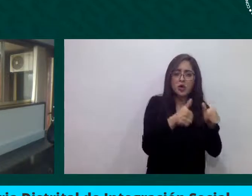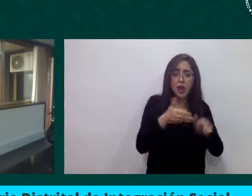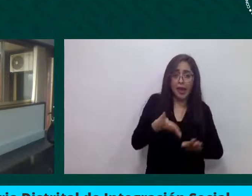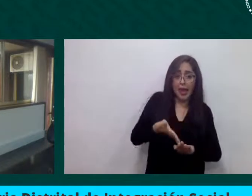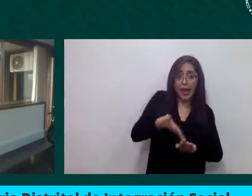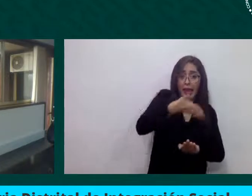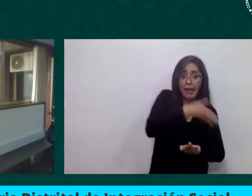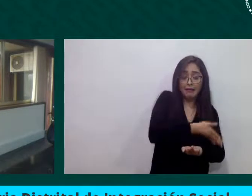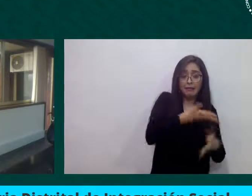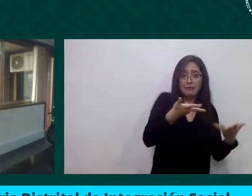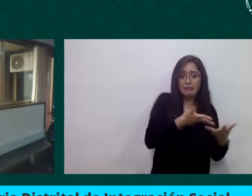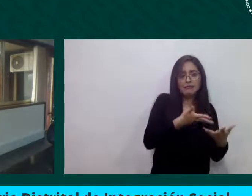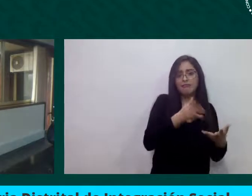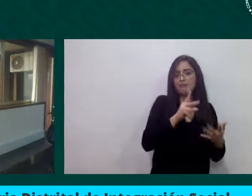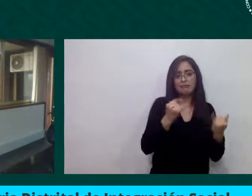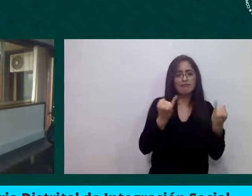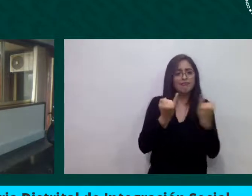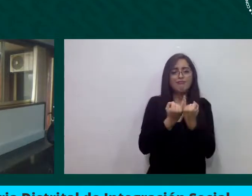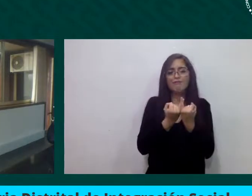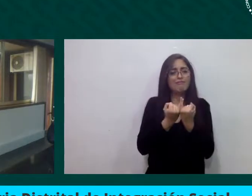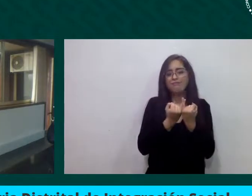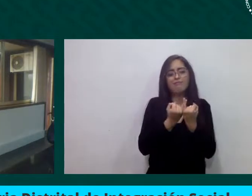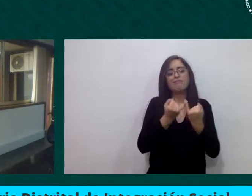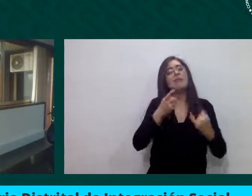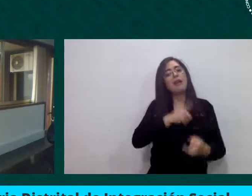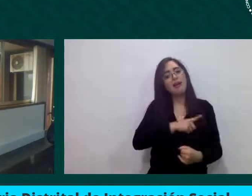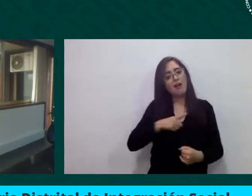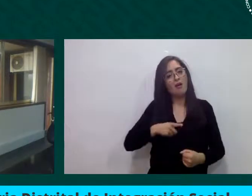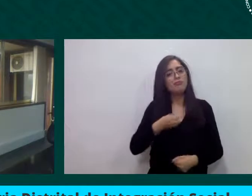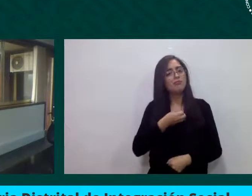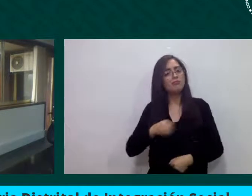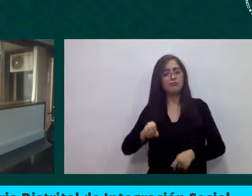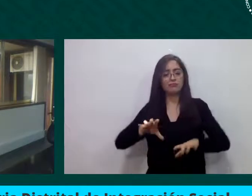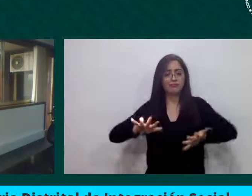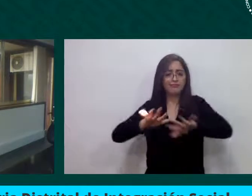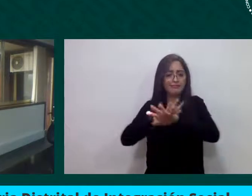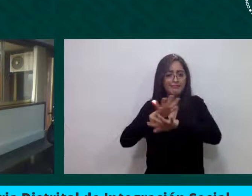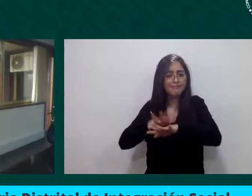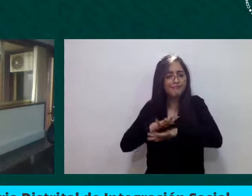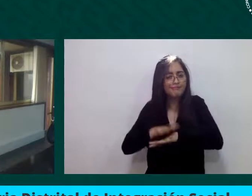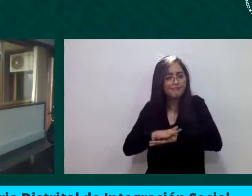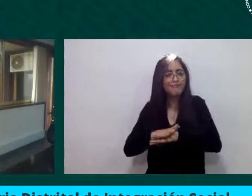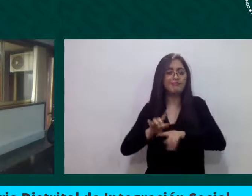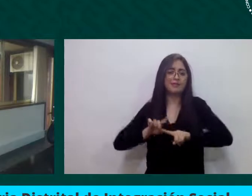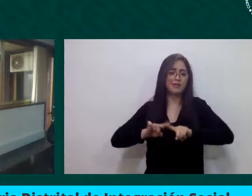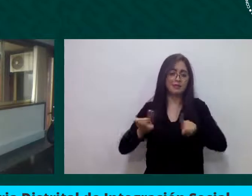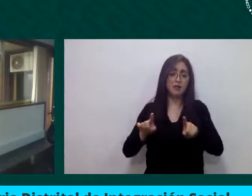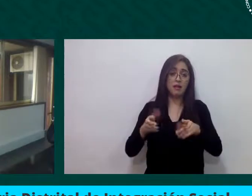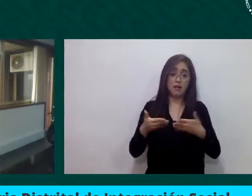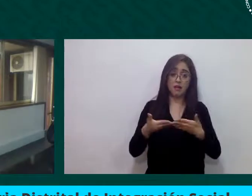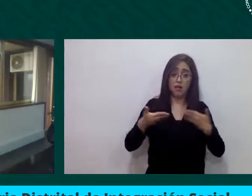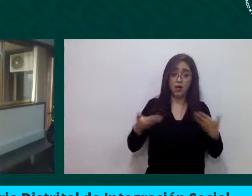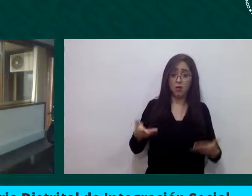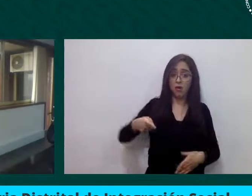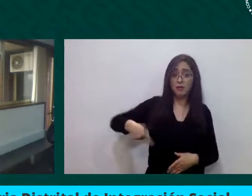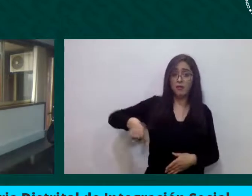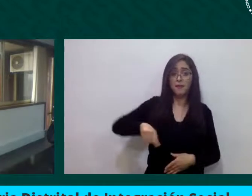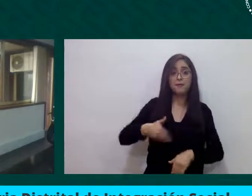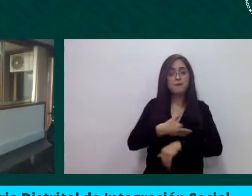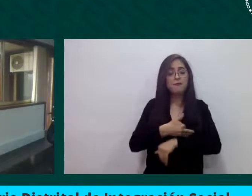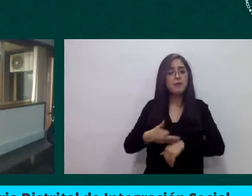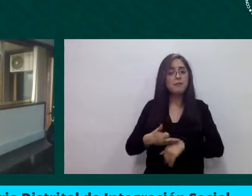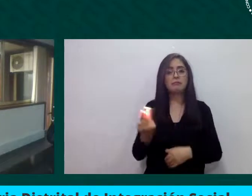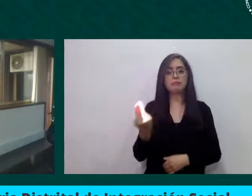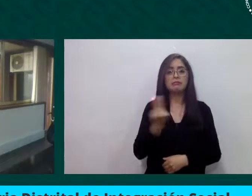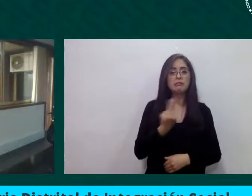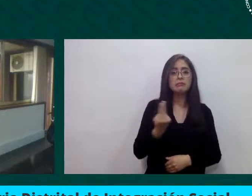Y además de eso, que como las familias tienen que volver a salir, porque evidentemente en muchos lugares se ha levantado la cuarentena,